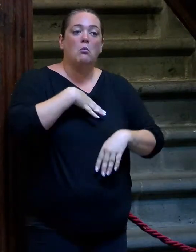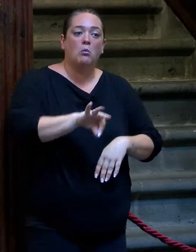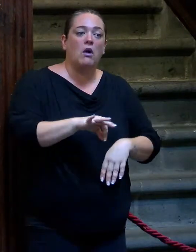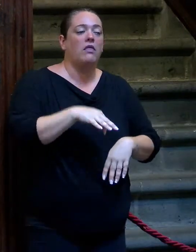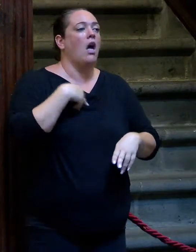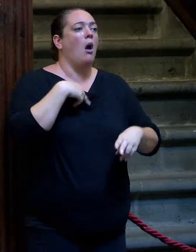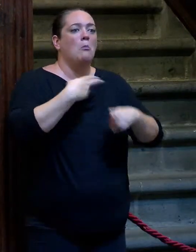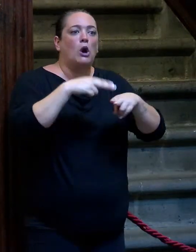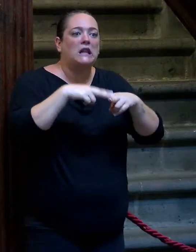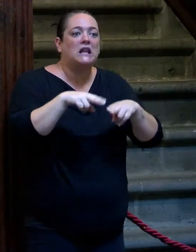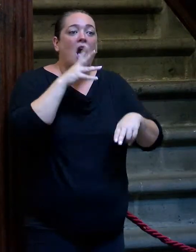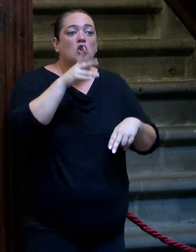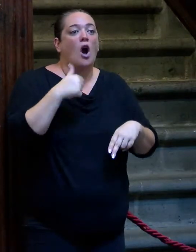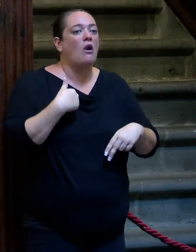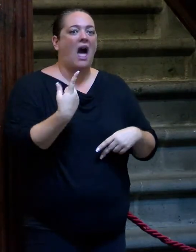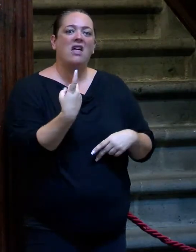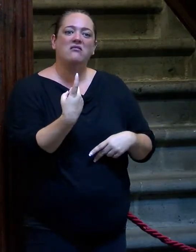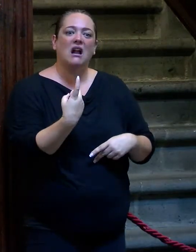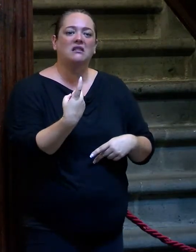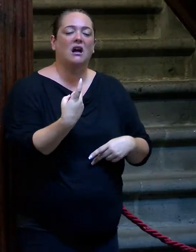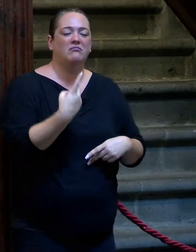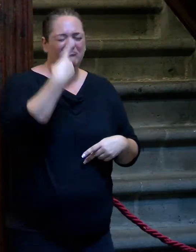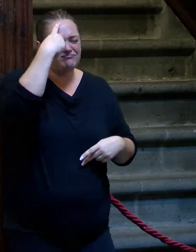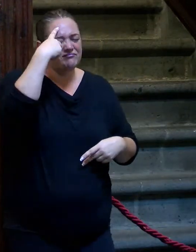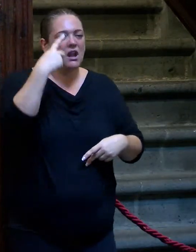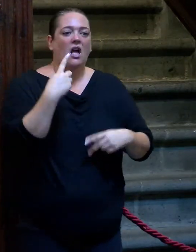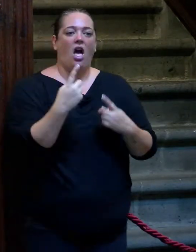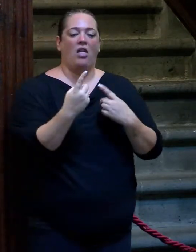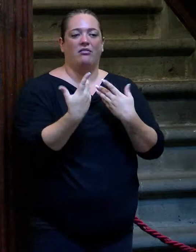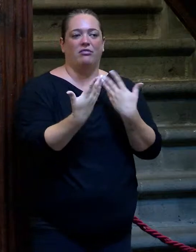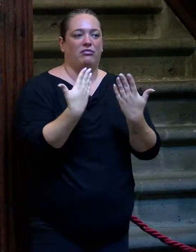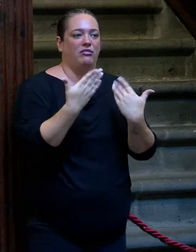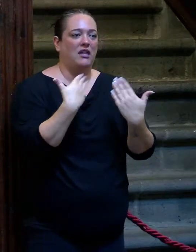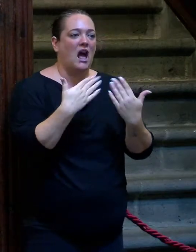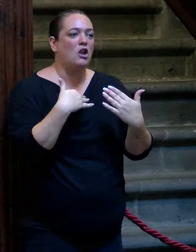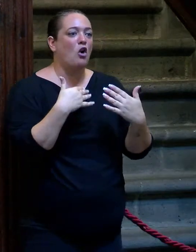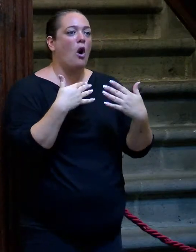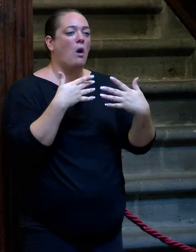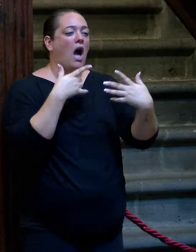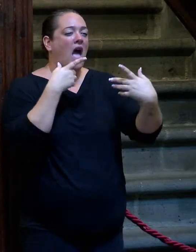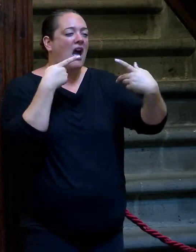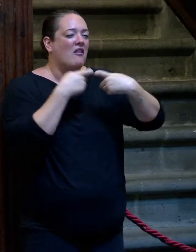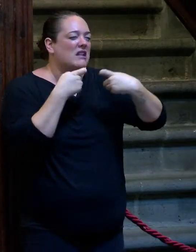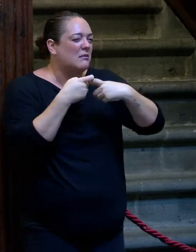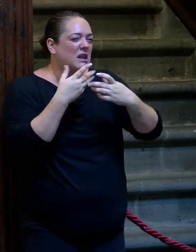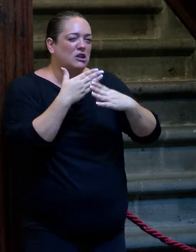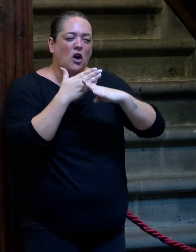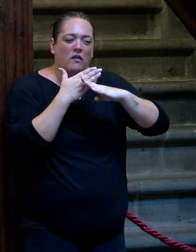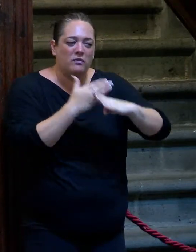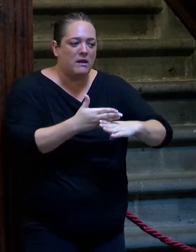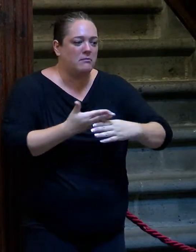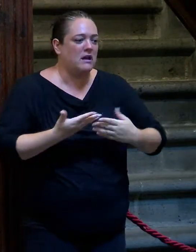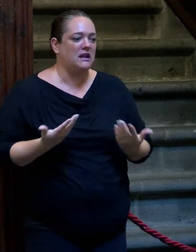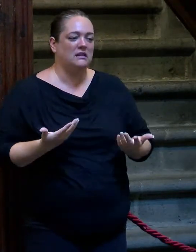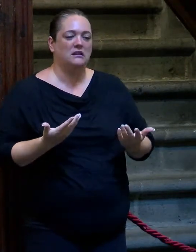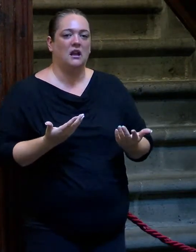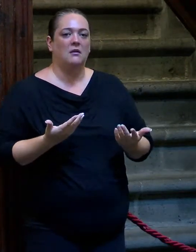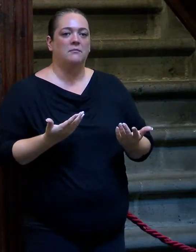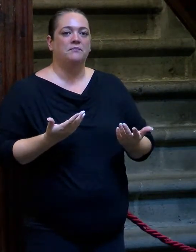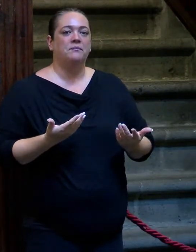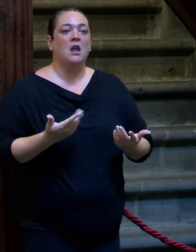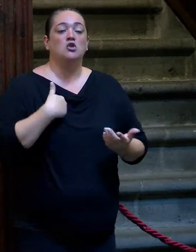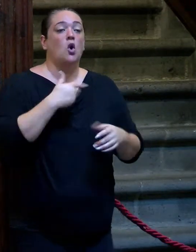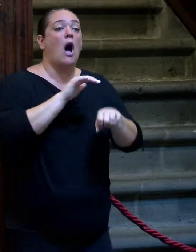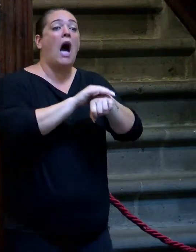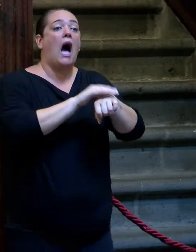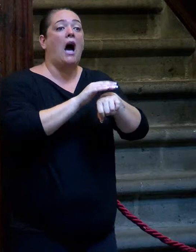política, yo echo de menos ahora el diálogo, esa especie de enfrentamiento permanente. Yo digo, pero por Dios, yo creo que, yo tengo